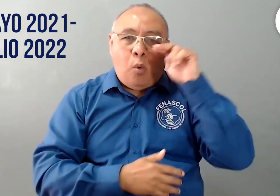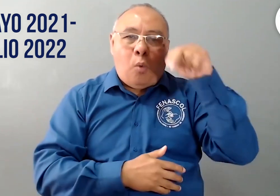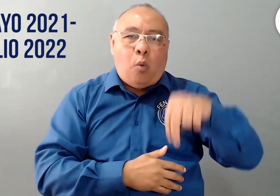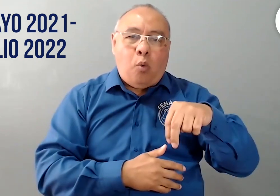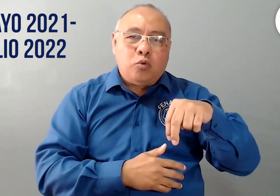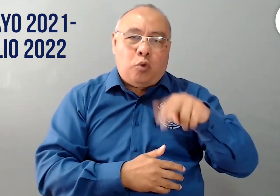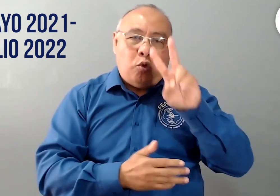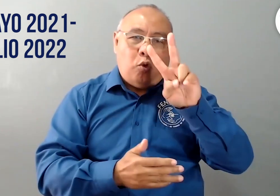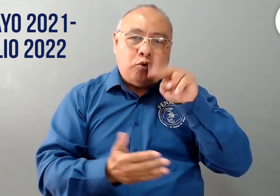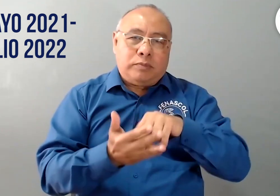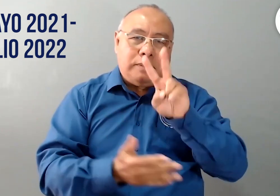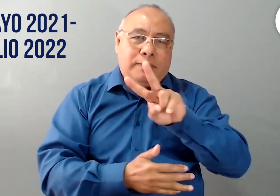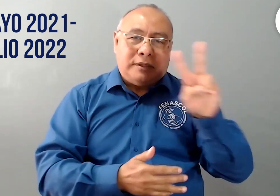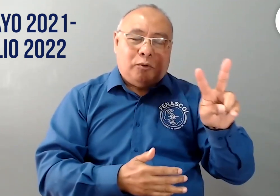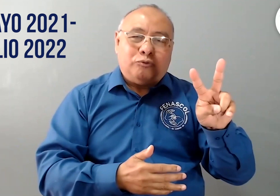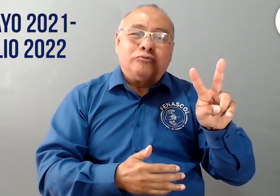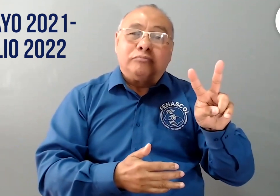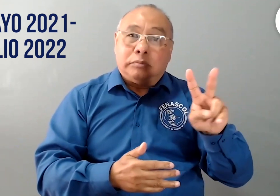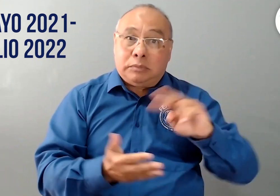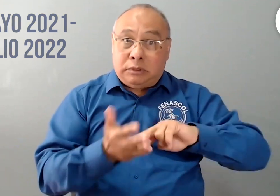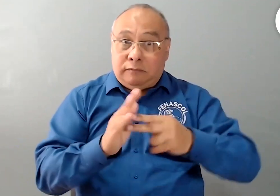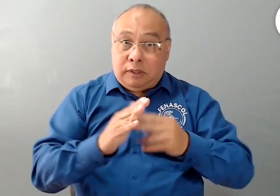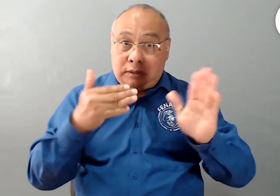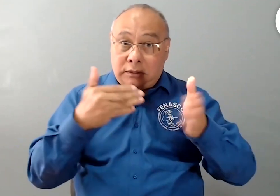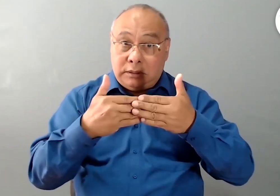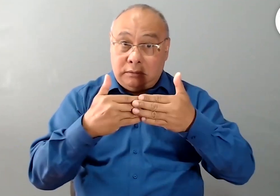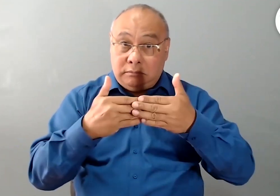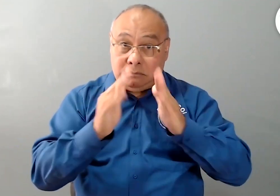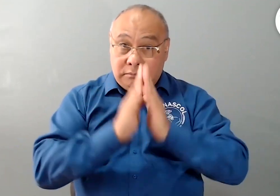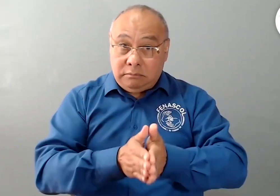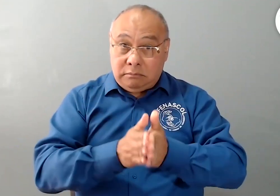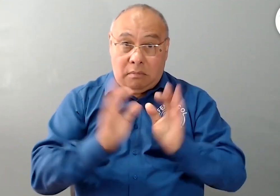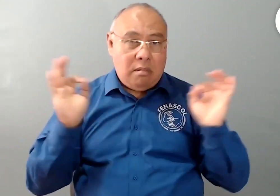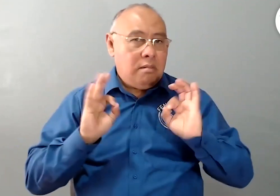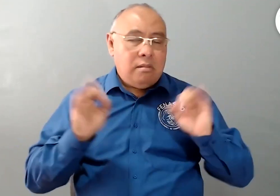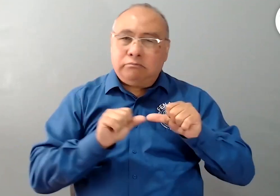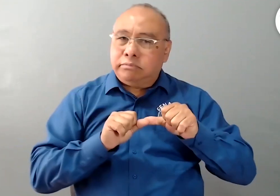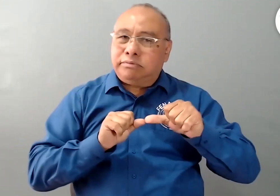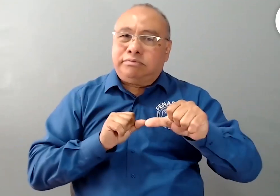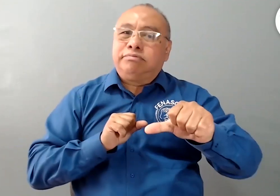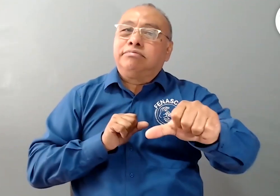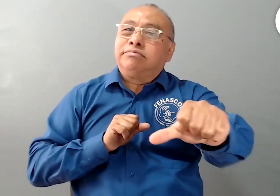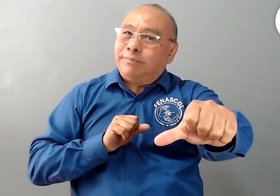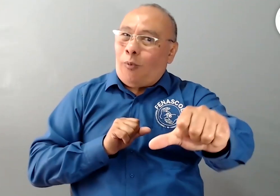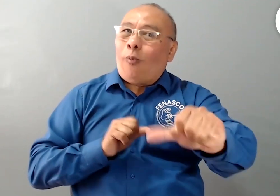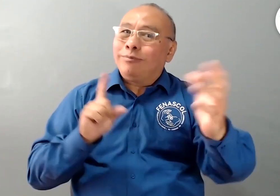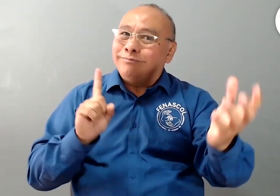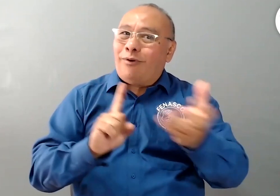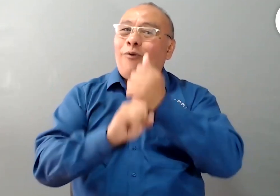quiere decir que no vamos a cerrar en diciembre, lo cual es un logro importante para celebrar y darle las